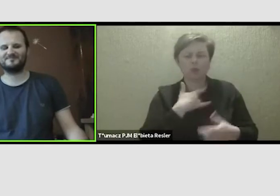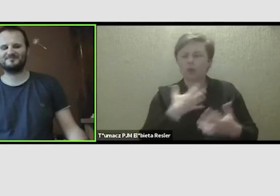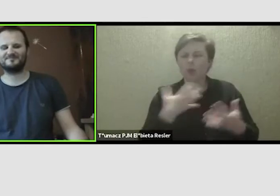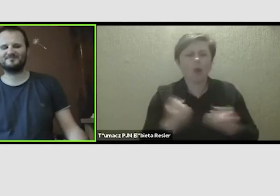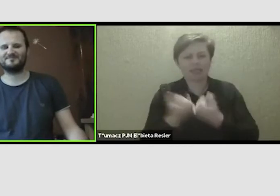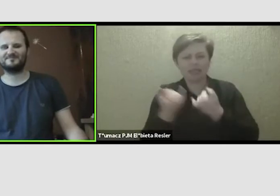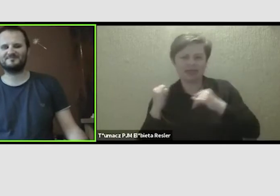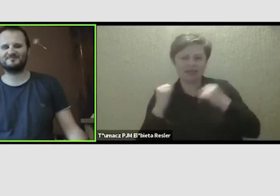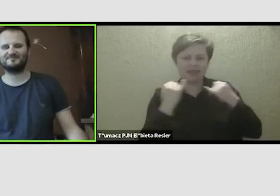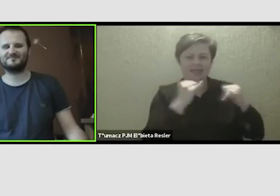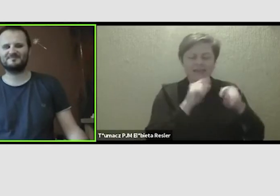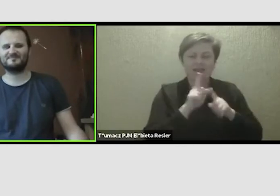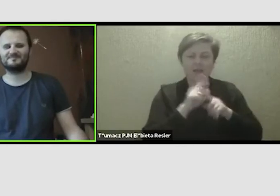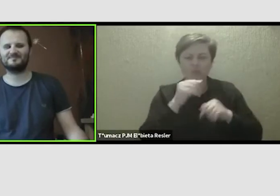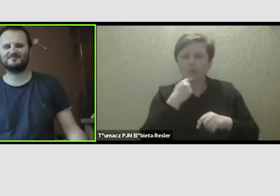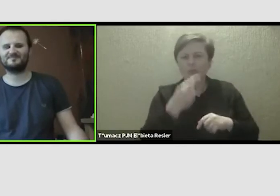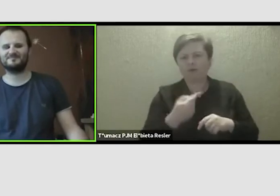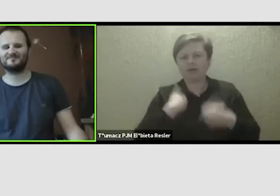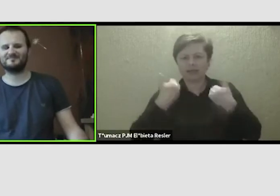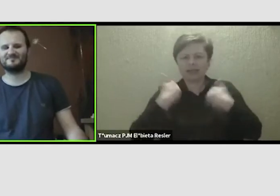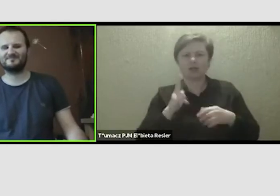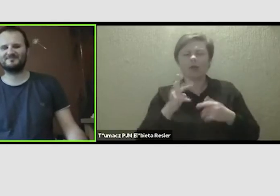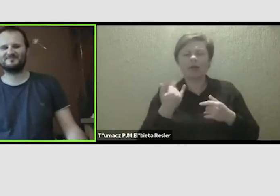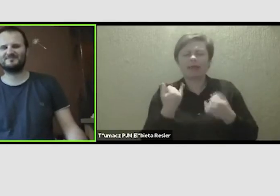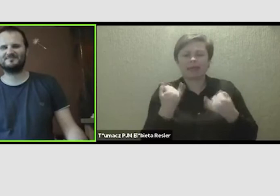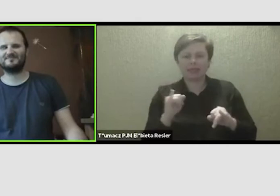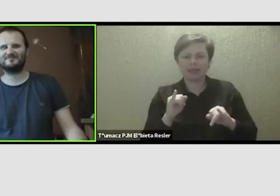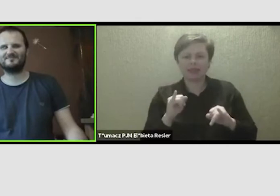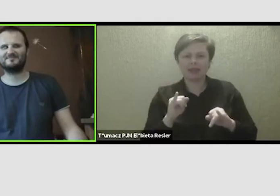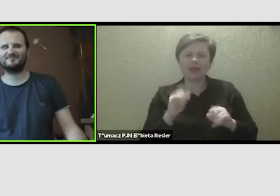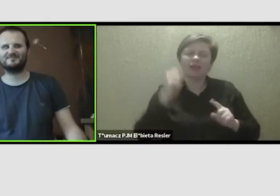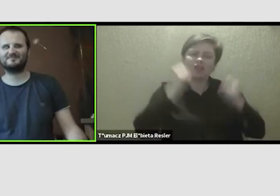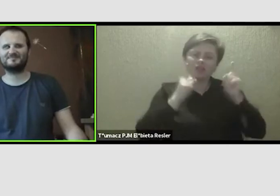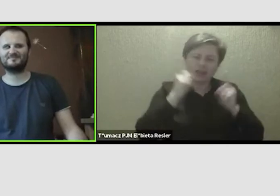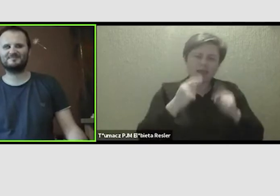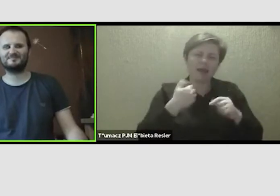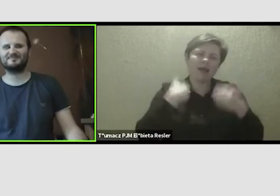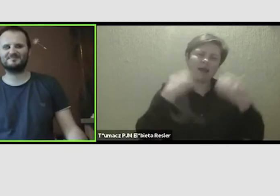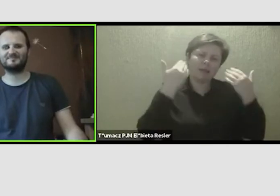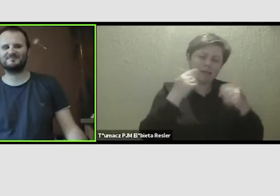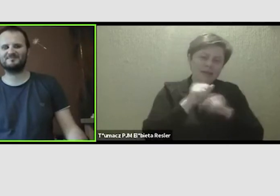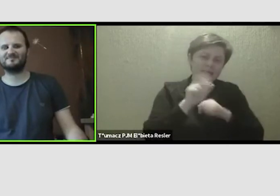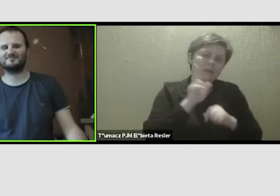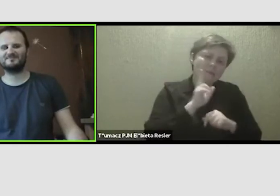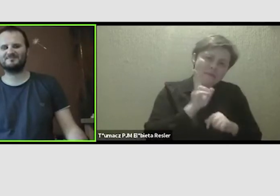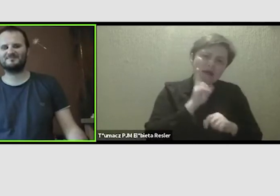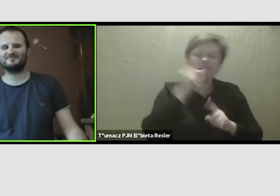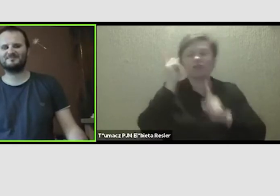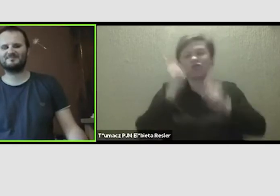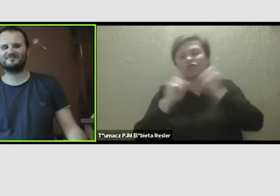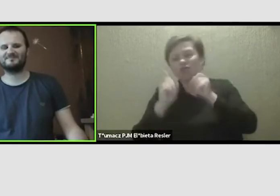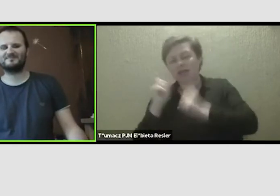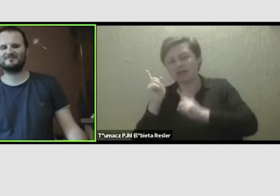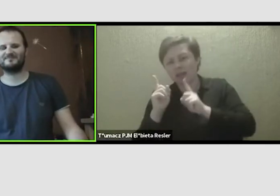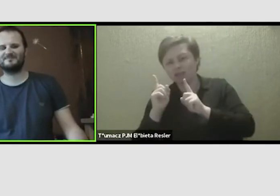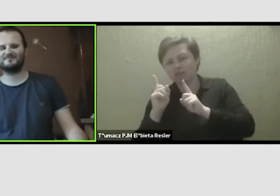i inaczej bym siebie określiła. Czasami jestem faktycznie głównie mamą, czasami głównie kimś kto,